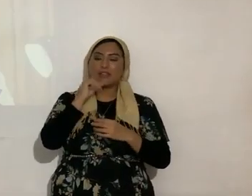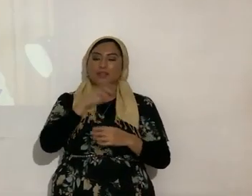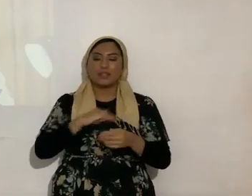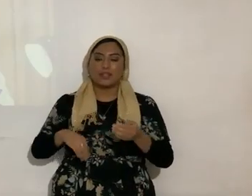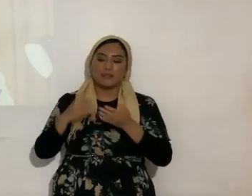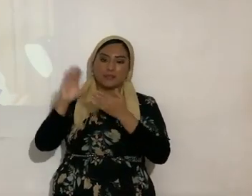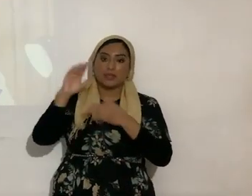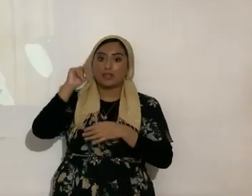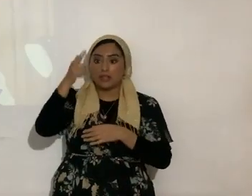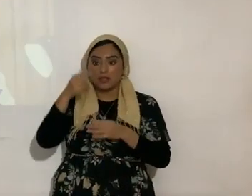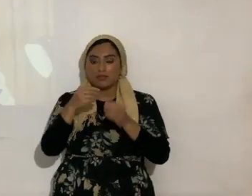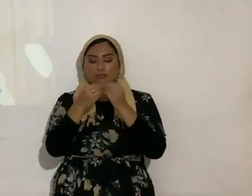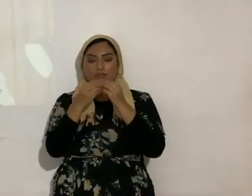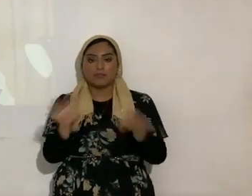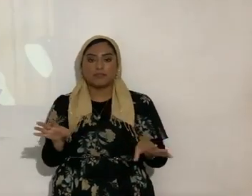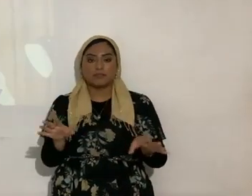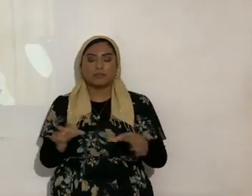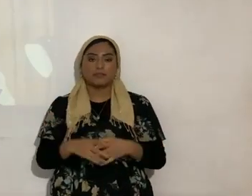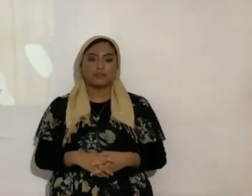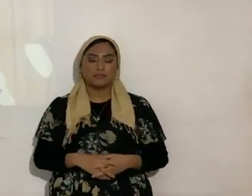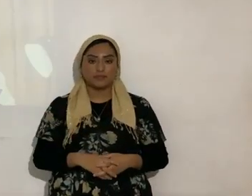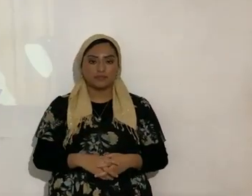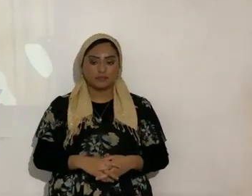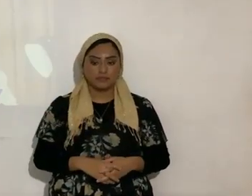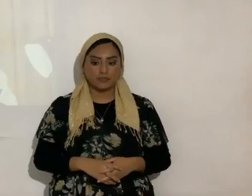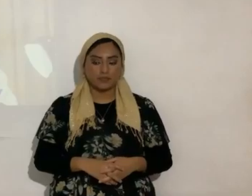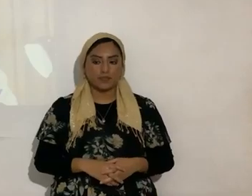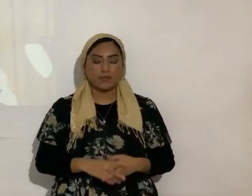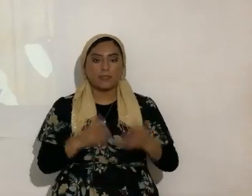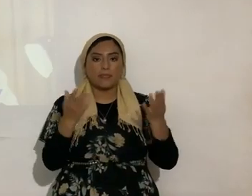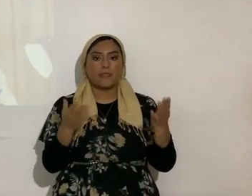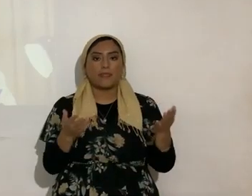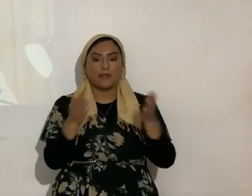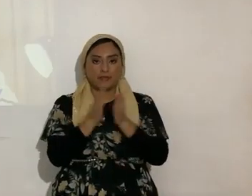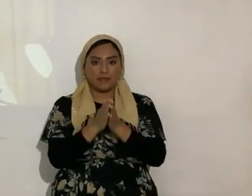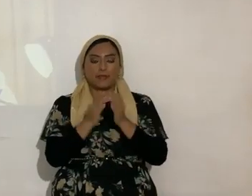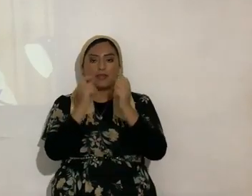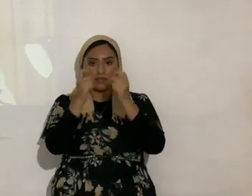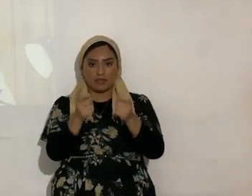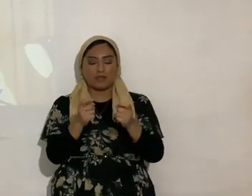después acaban bien perdidos cierren su Biblia y voy a darles unas reflexiones